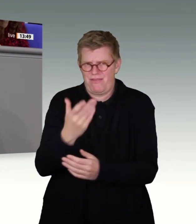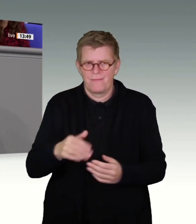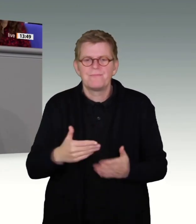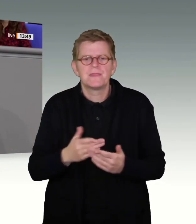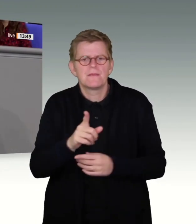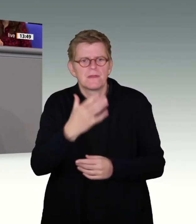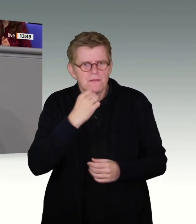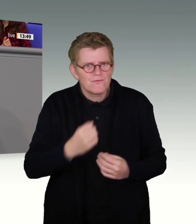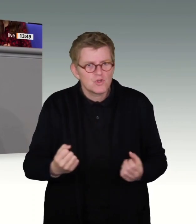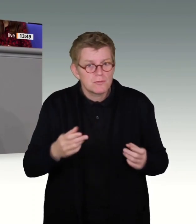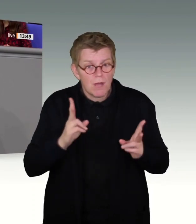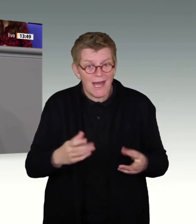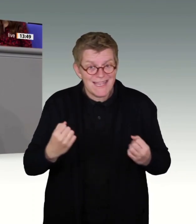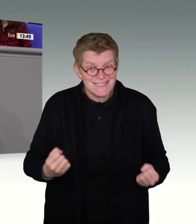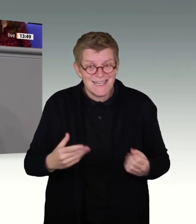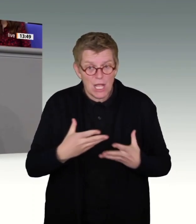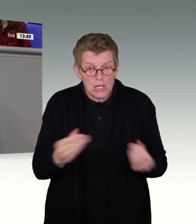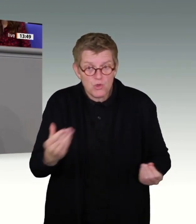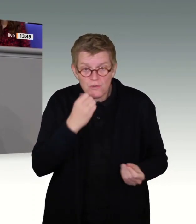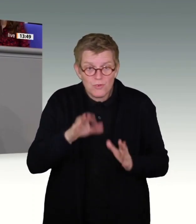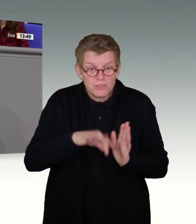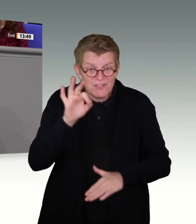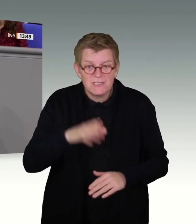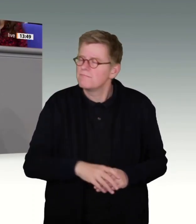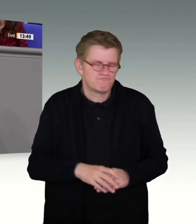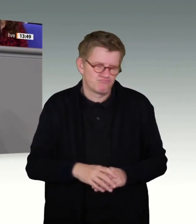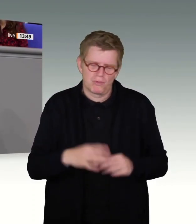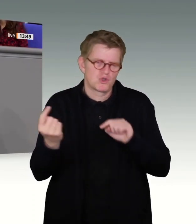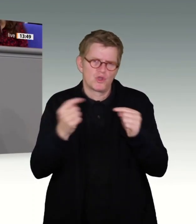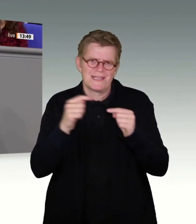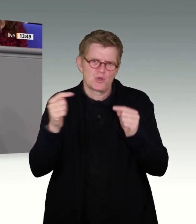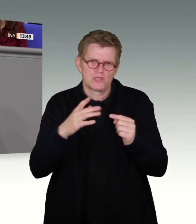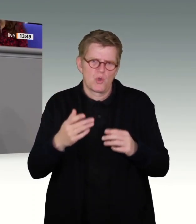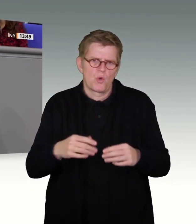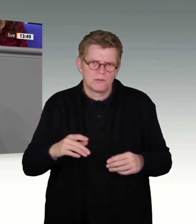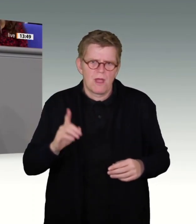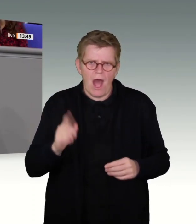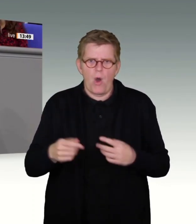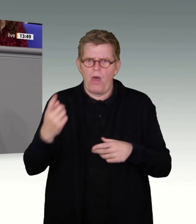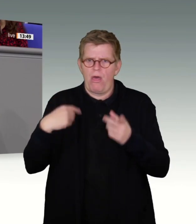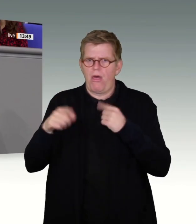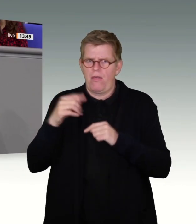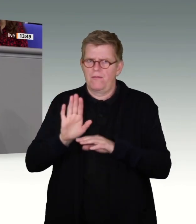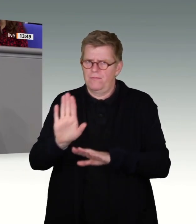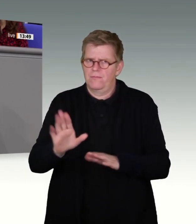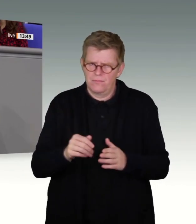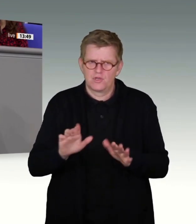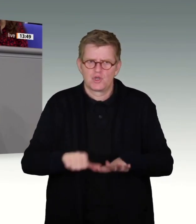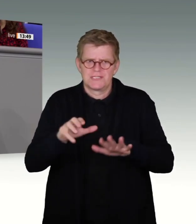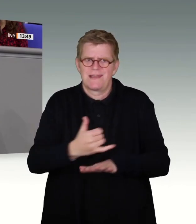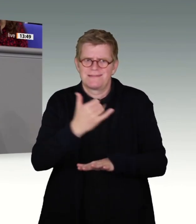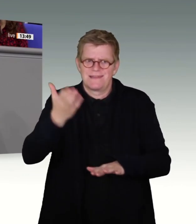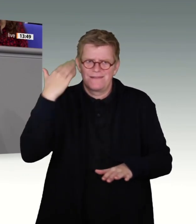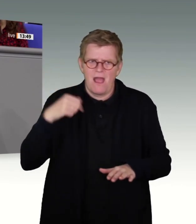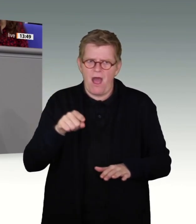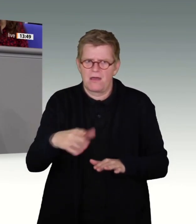eine rechtssichere Lösung zu finden, sondern Sie versuchen, diese Debatte zu missbrauchen und von Ihrem eigenen Versagen in den 16 Jahren abzuweichen. Und